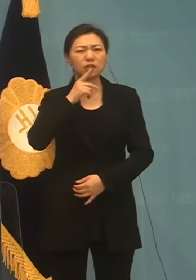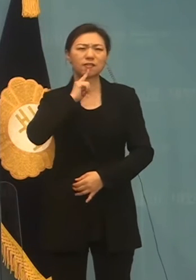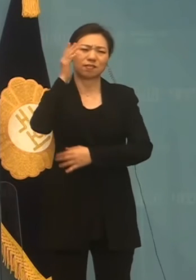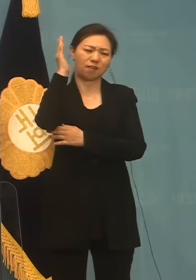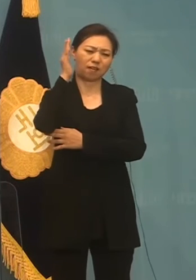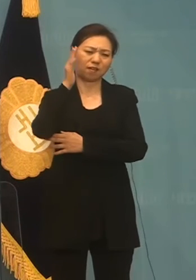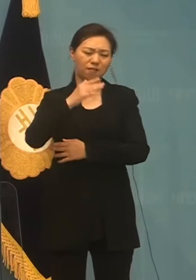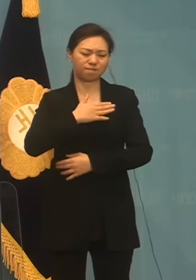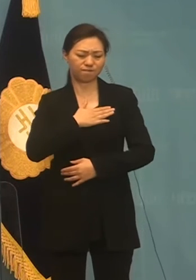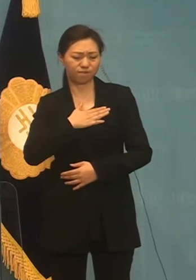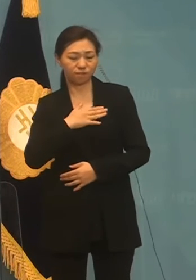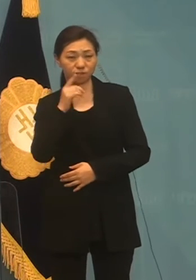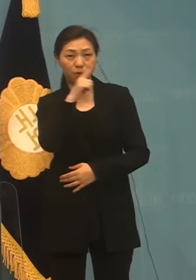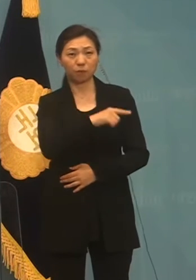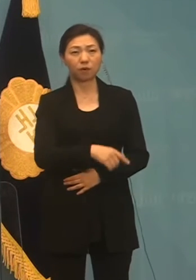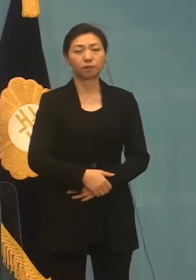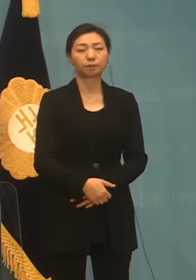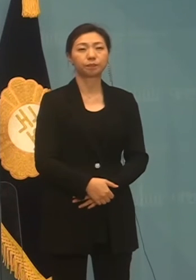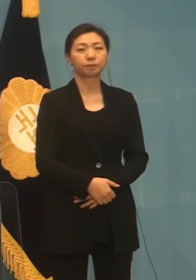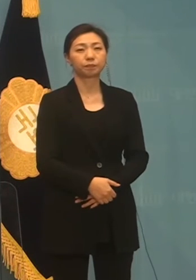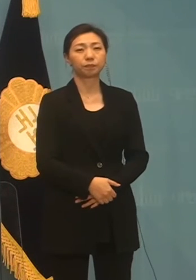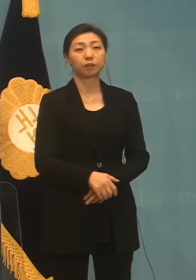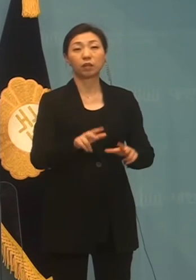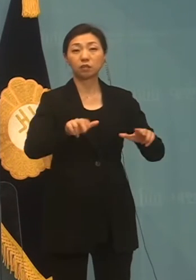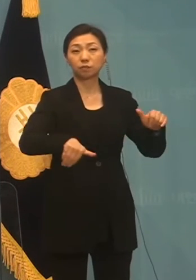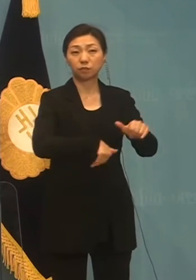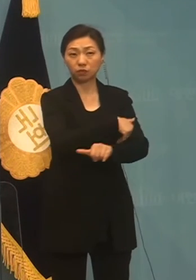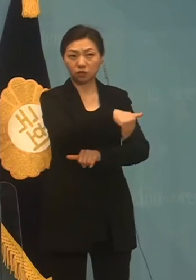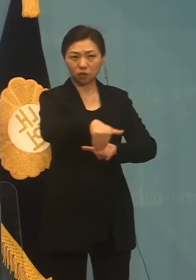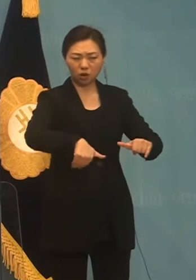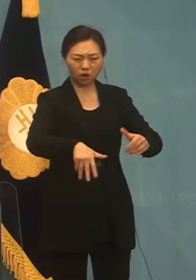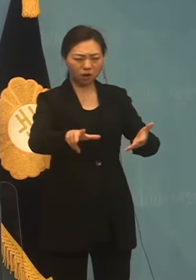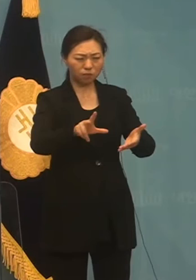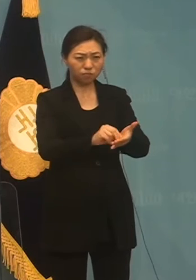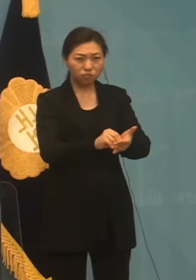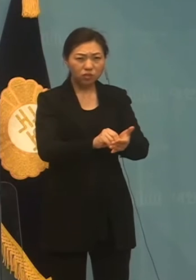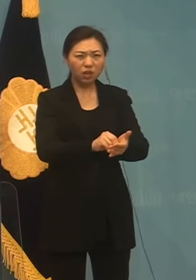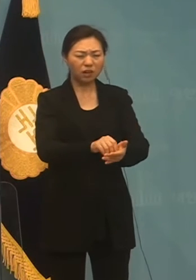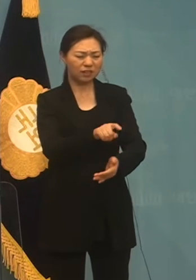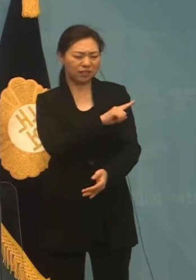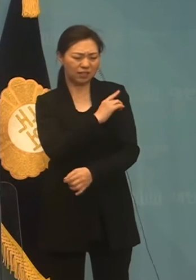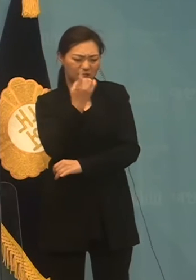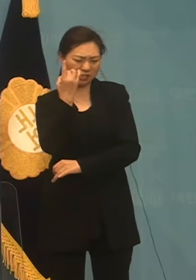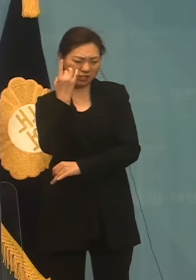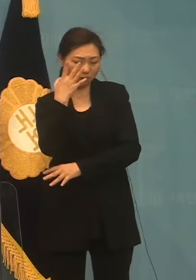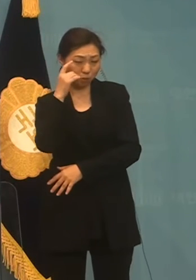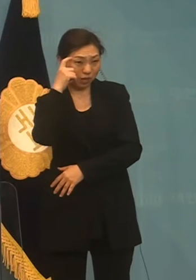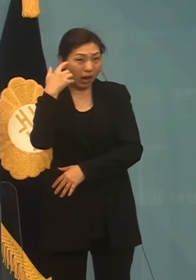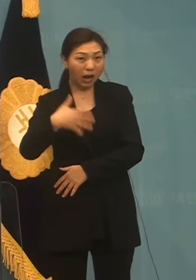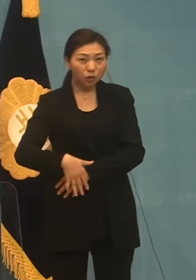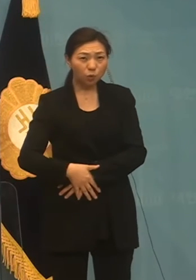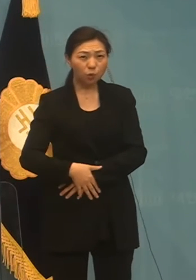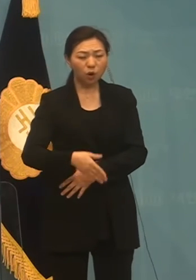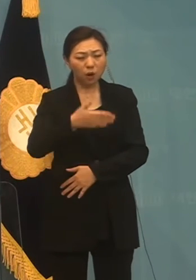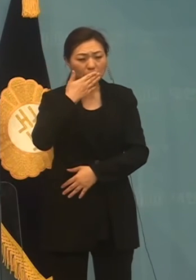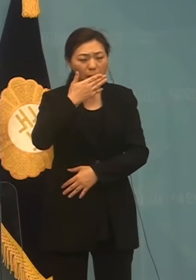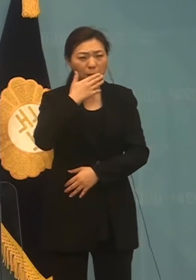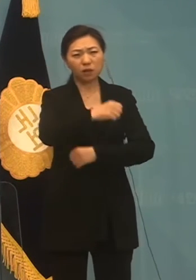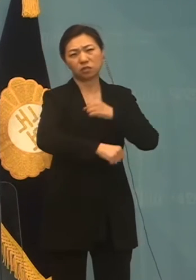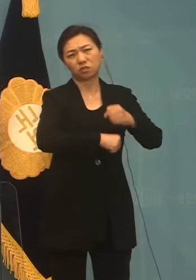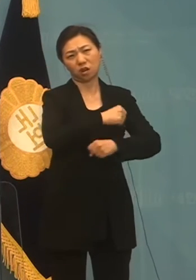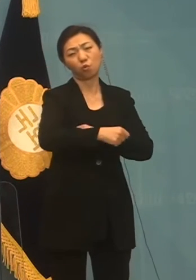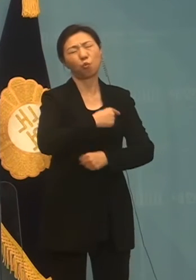한편 이 와중에 문제의 본질을 외면한 채 식당할 자유를 목놓아 부르는